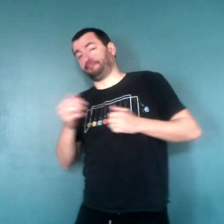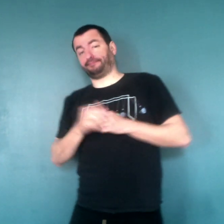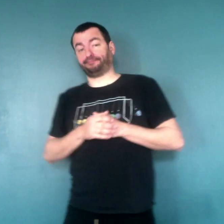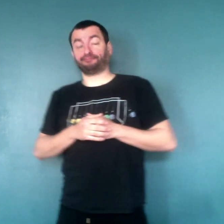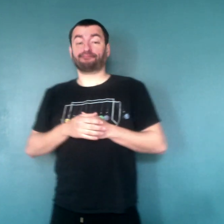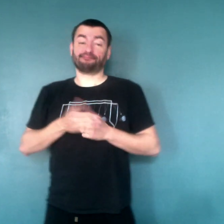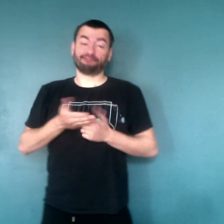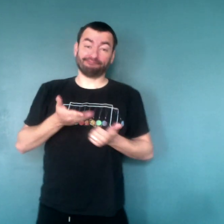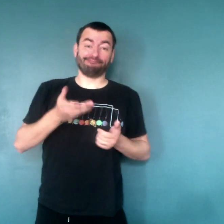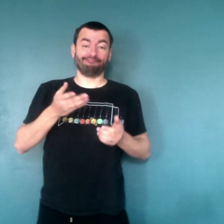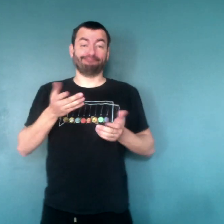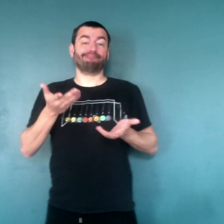Bon.